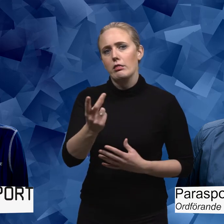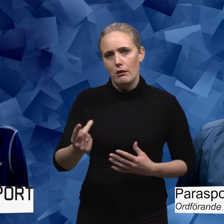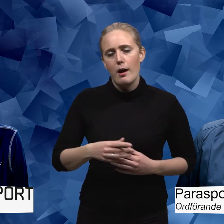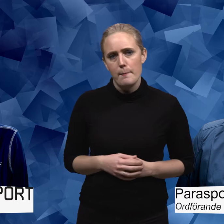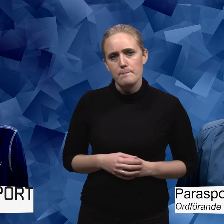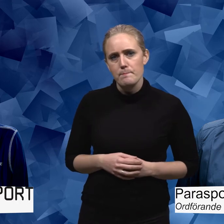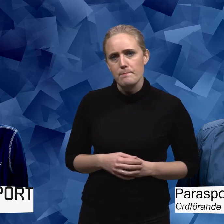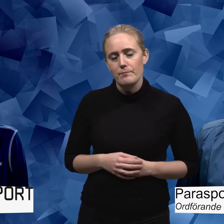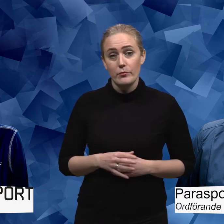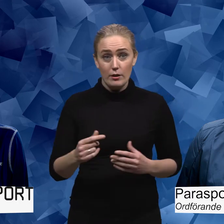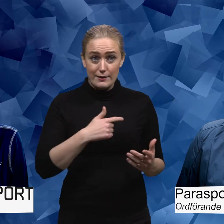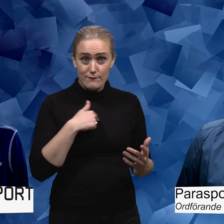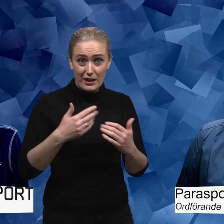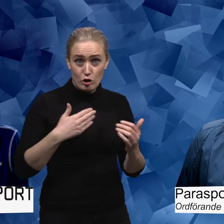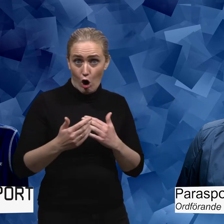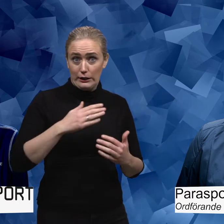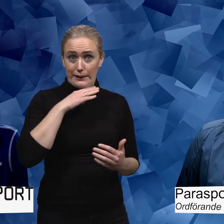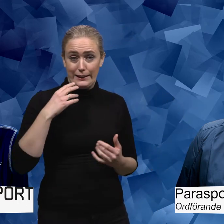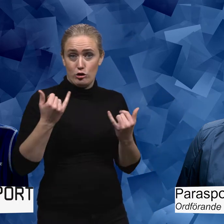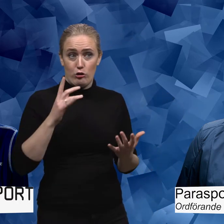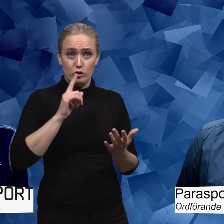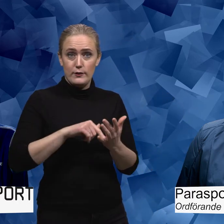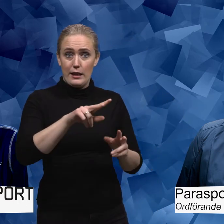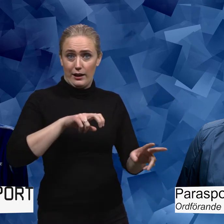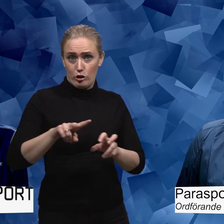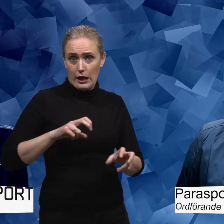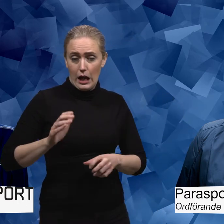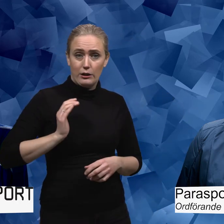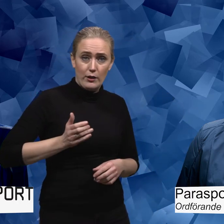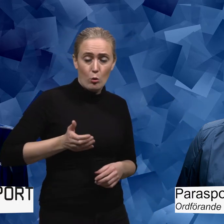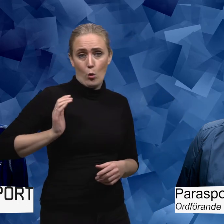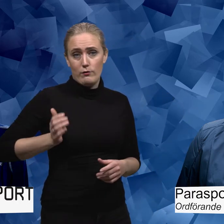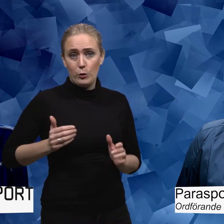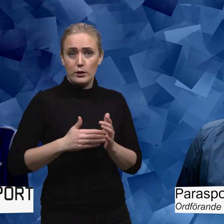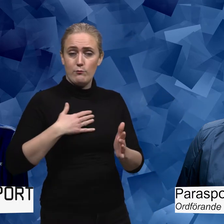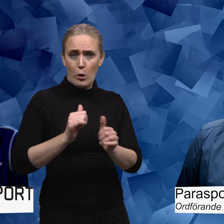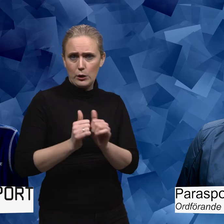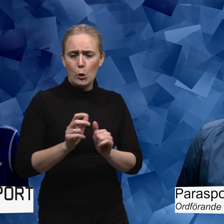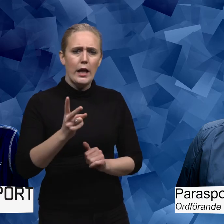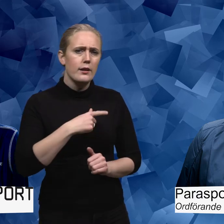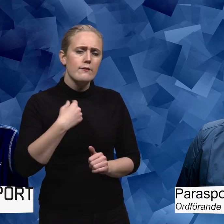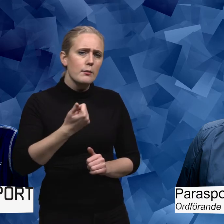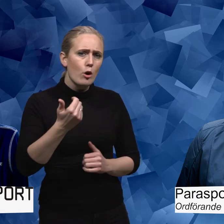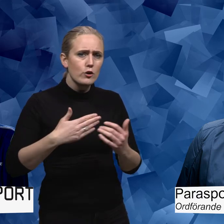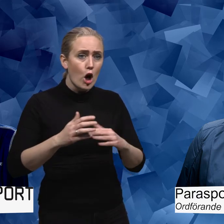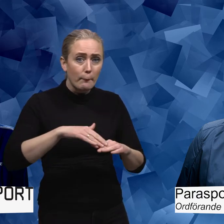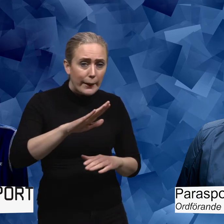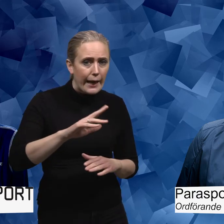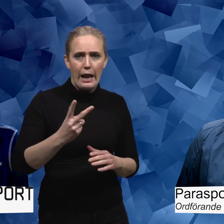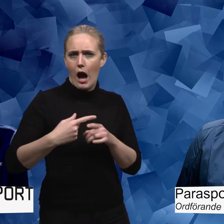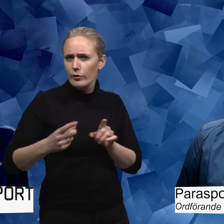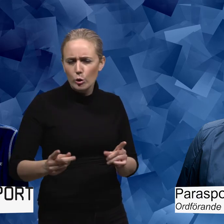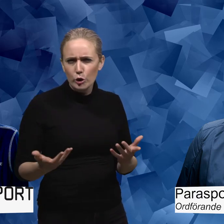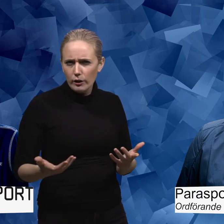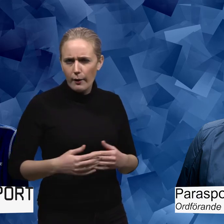andra. Gör vi tillräckligt idag tycker du för att rekrytera flickor och kvinnor till våra idrotter? Eller behöver vi göra mer